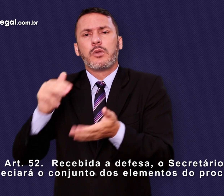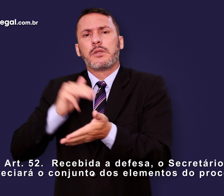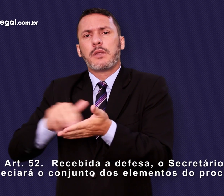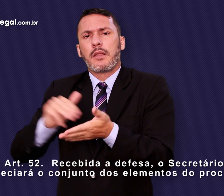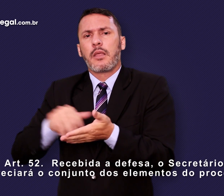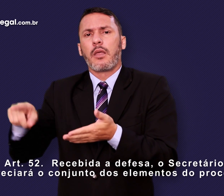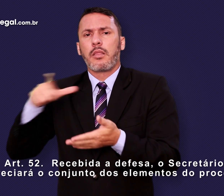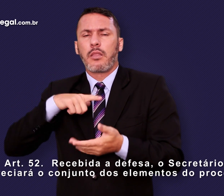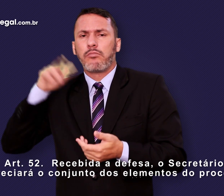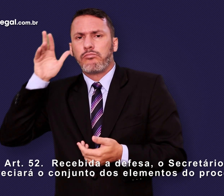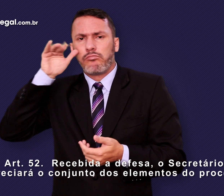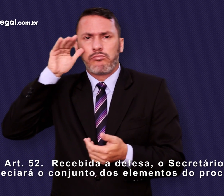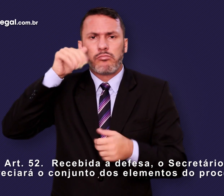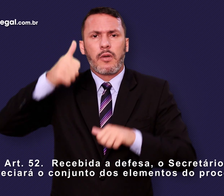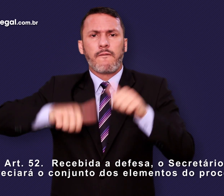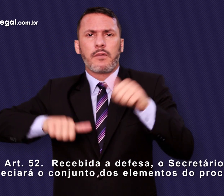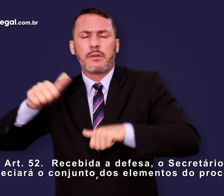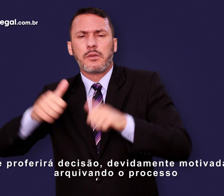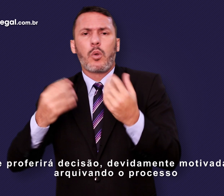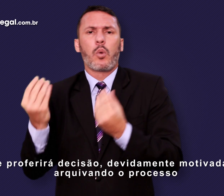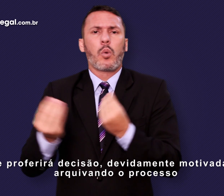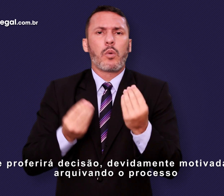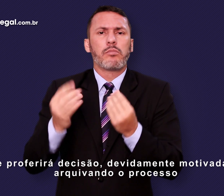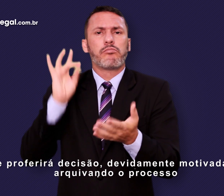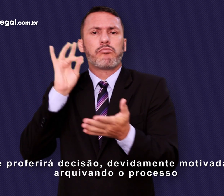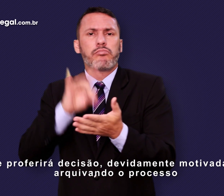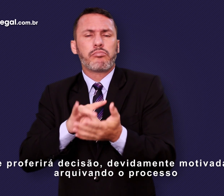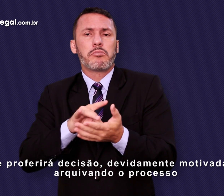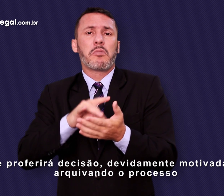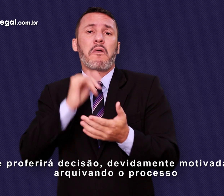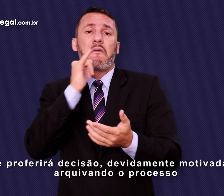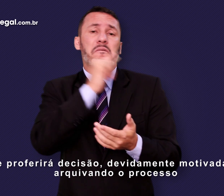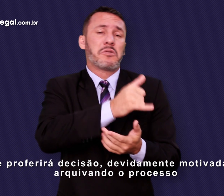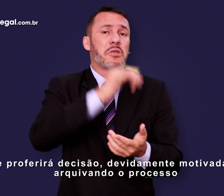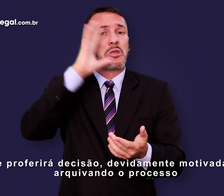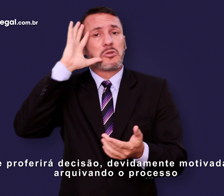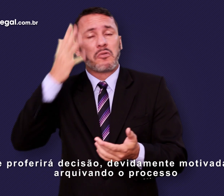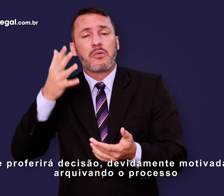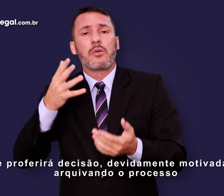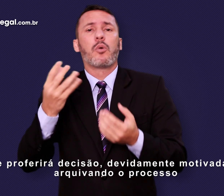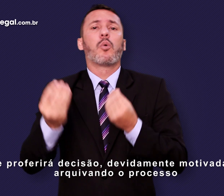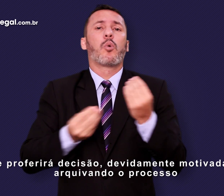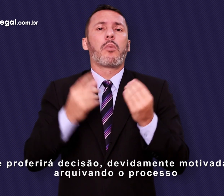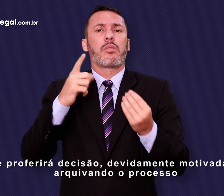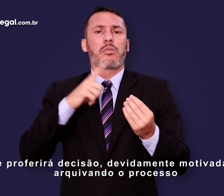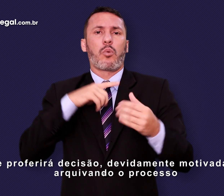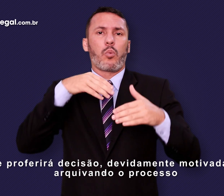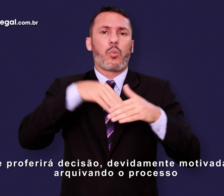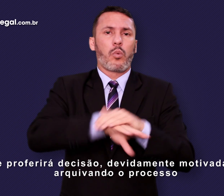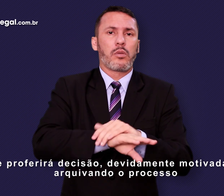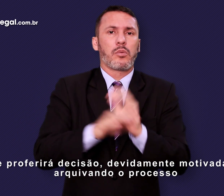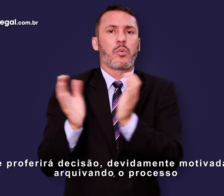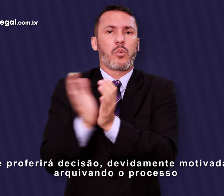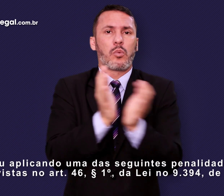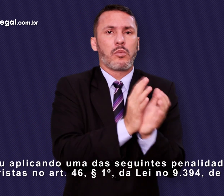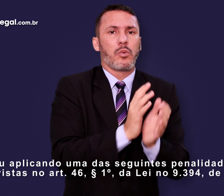o conjunto dos elementos do processo e proferirá a decisão devidamente motivada, arquivando o processo ou